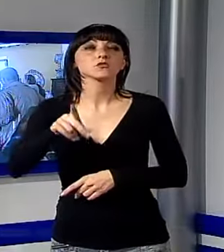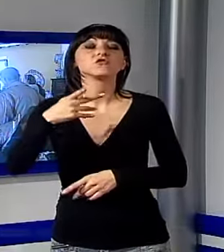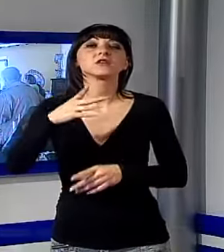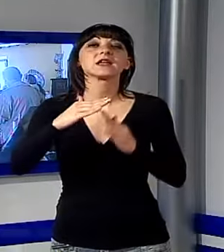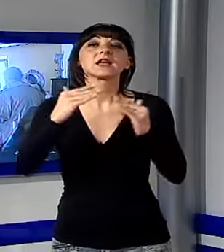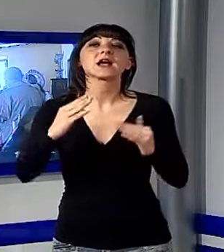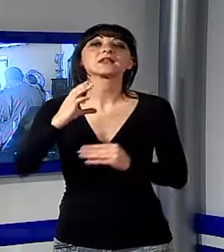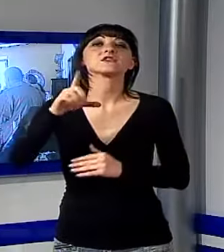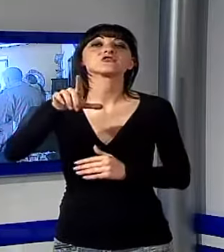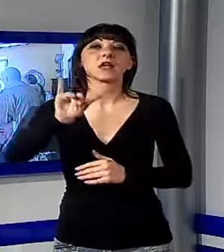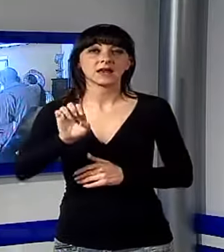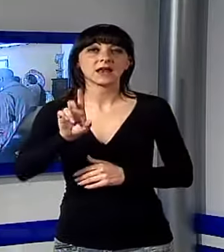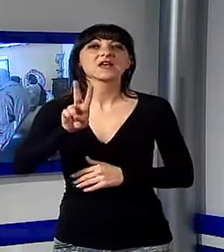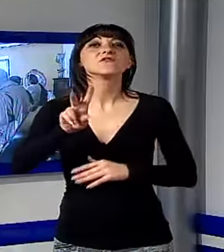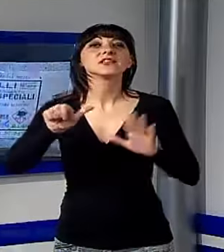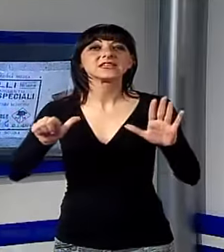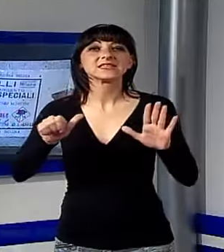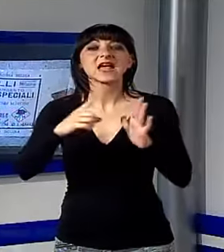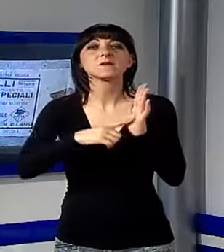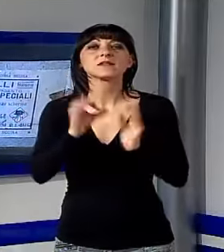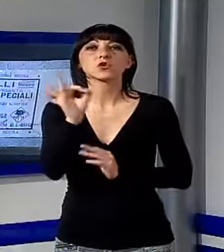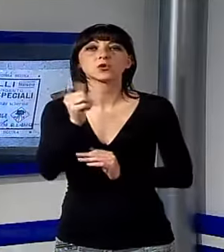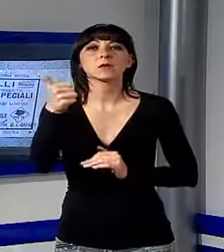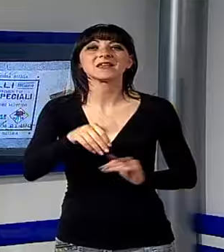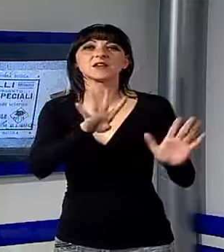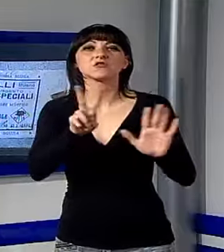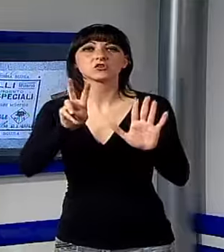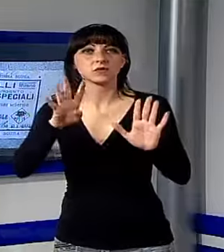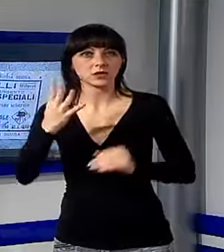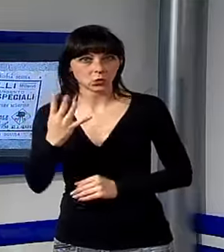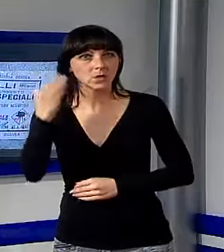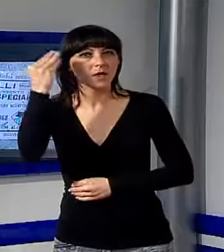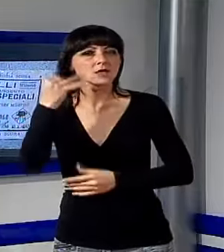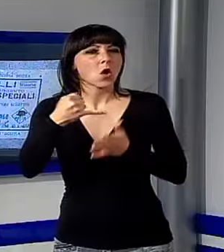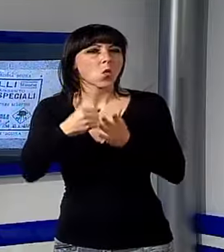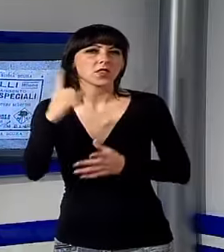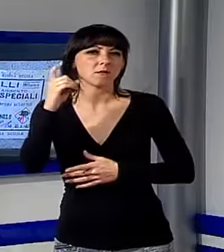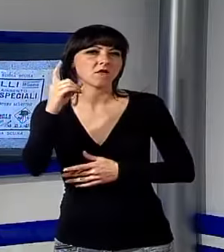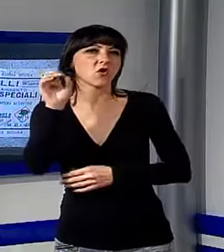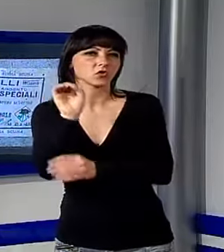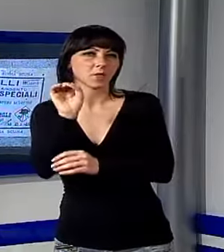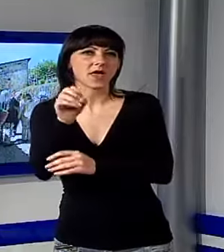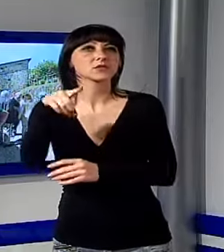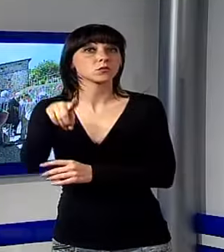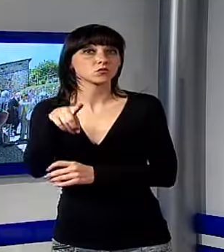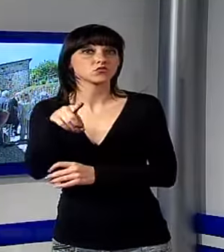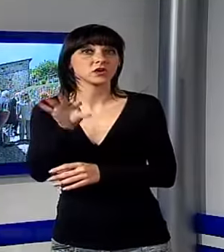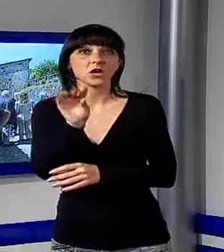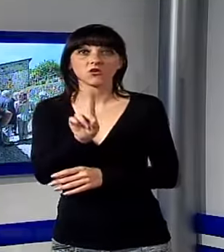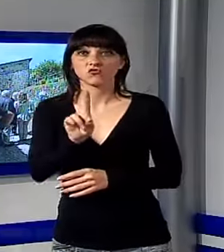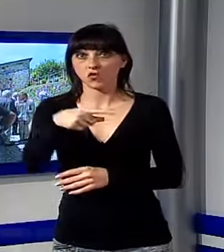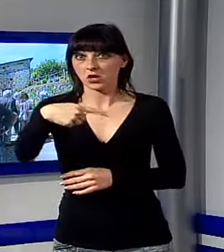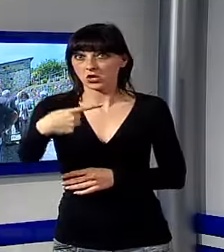26 ottobre 1924, presumibilmente le ultime istantanee del maestro. Pochi giorni dopo infatti